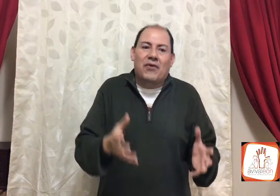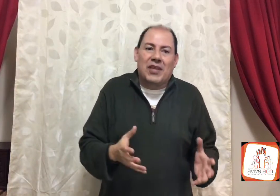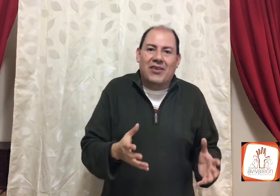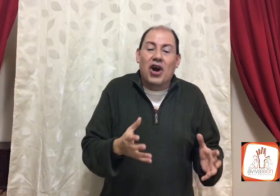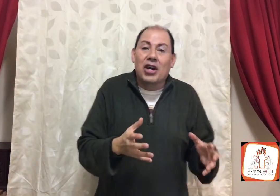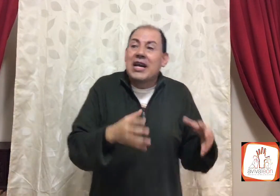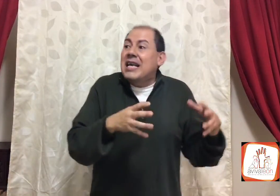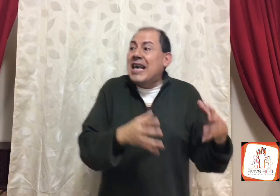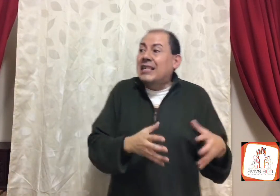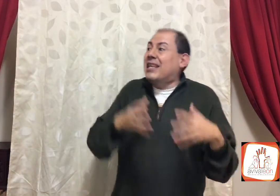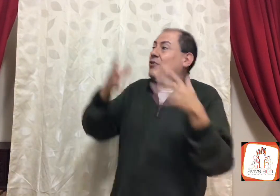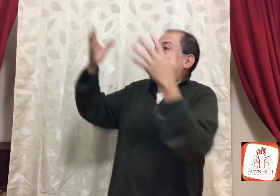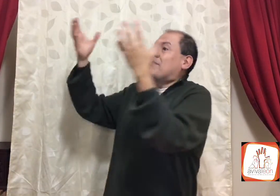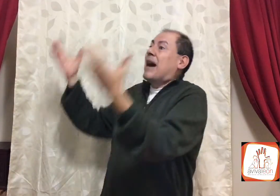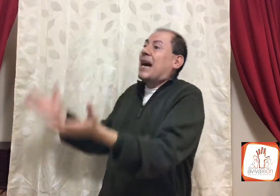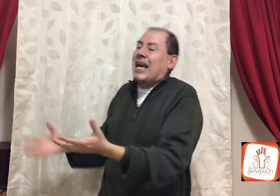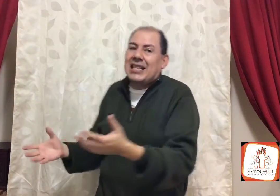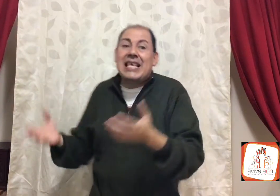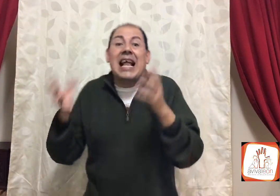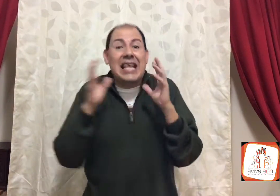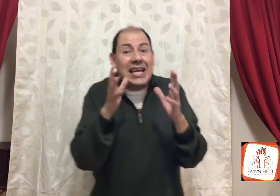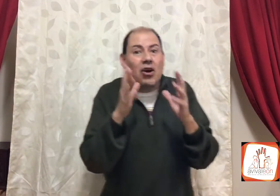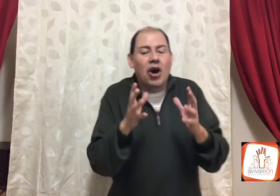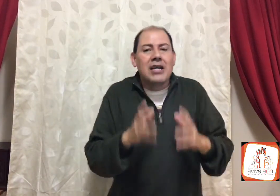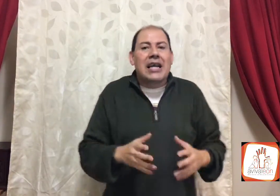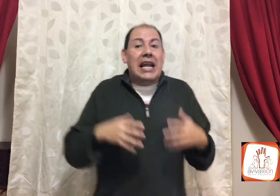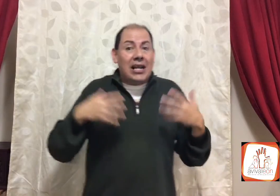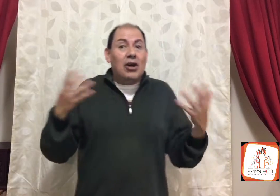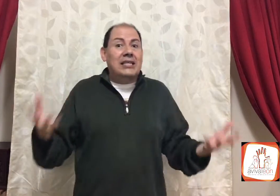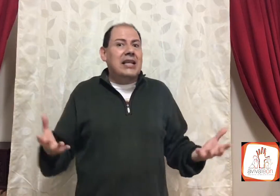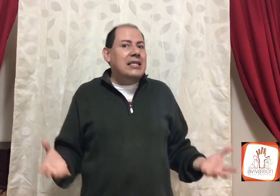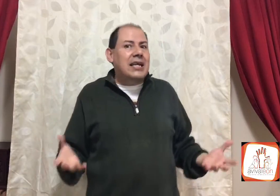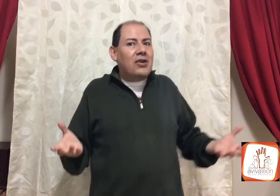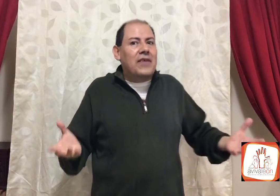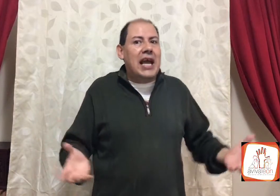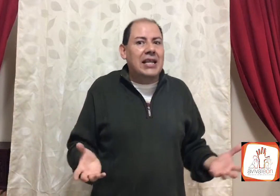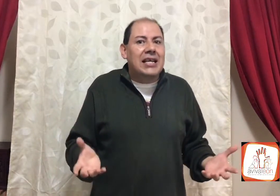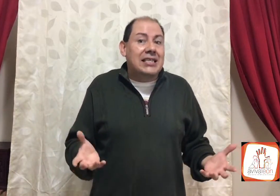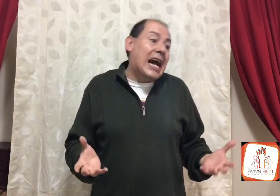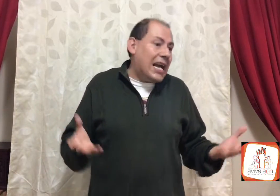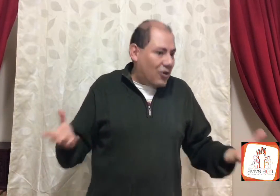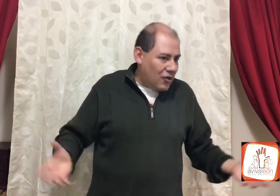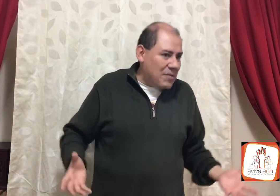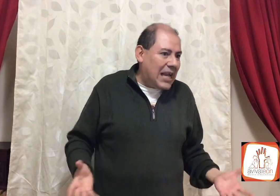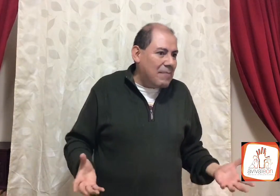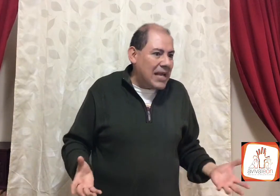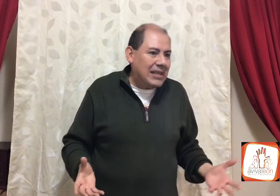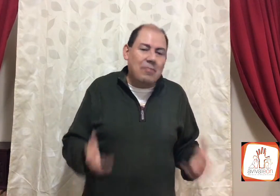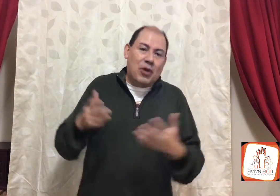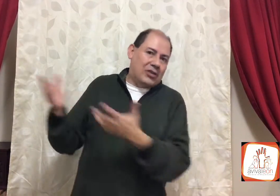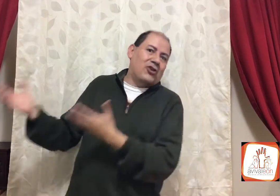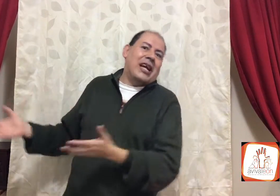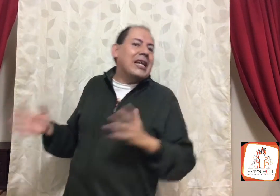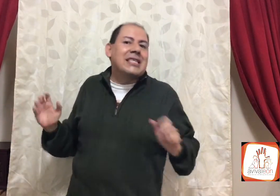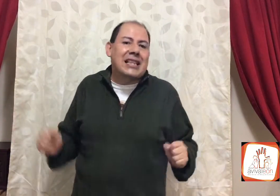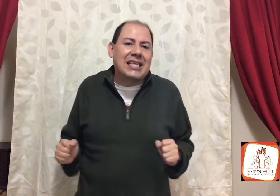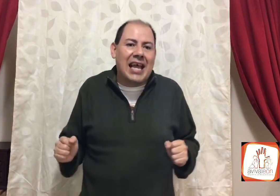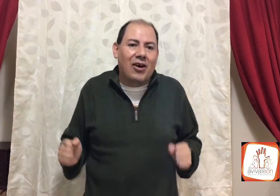fundidor, y hacen una imagen, y el hijo, que el hijo le está yendo bien, ya económicamente, por eso regresa el dinero,